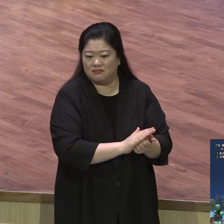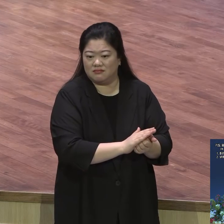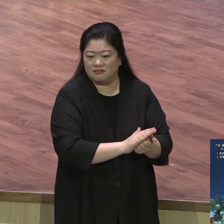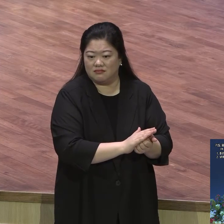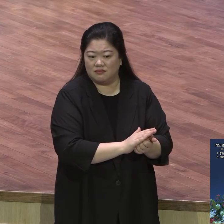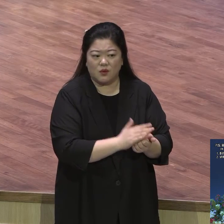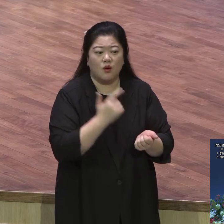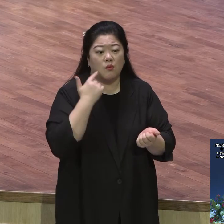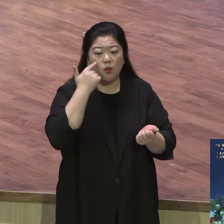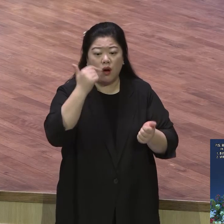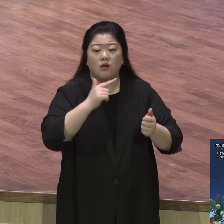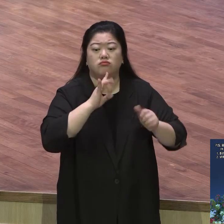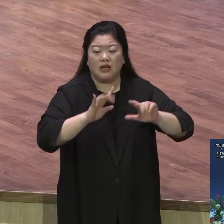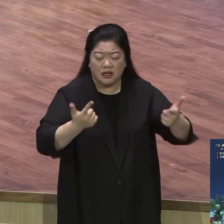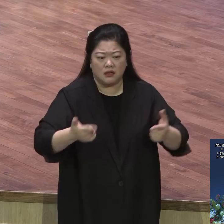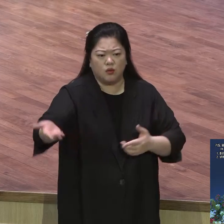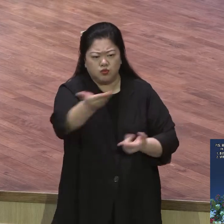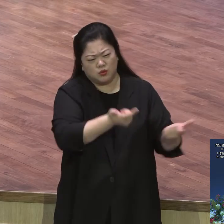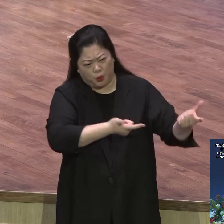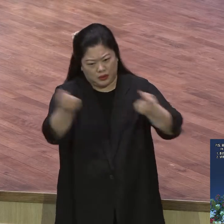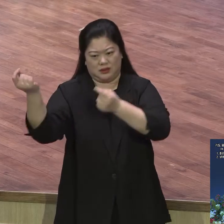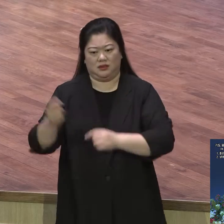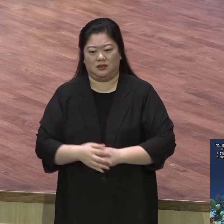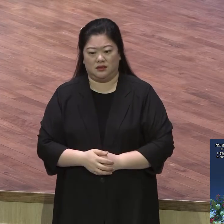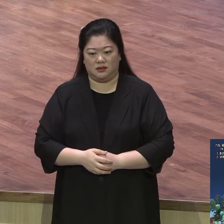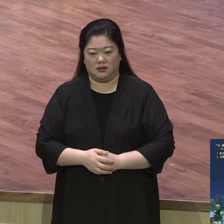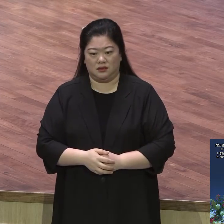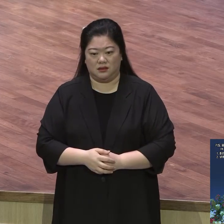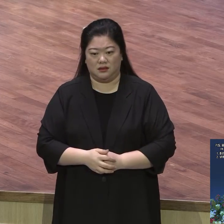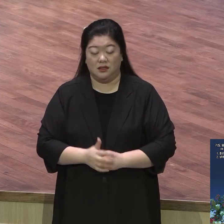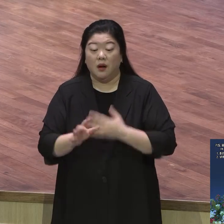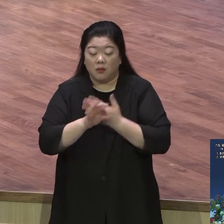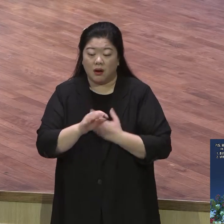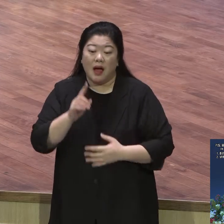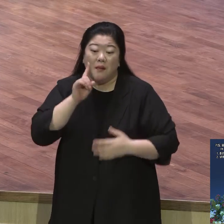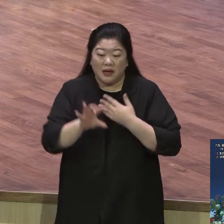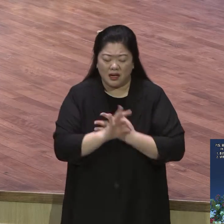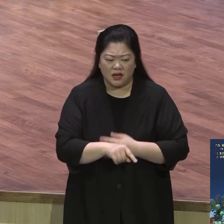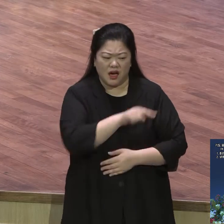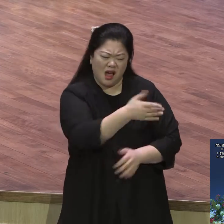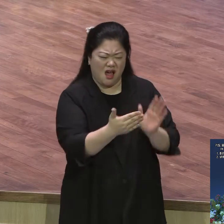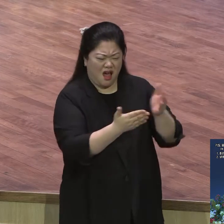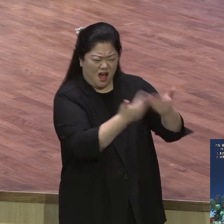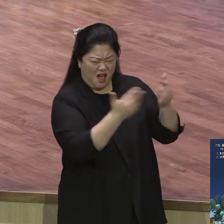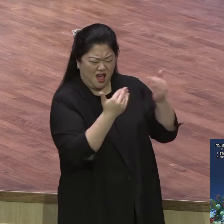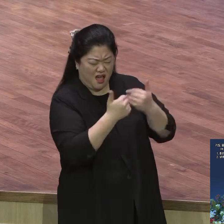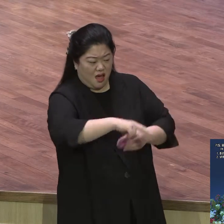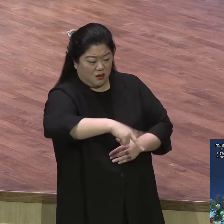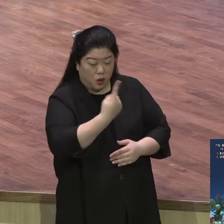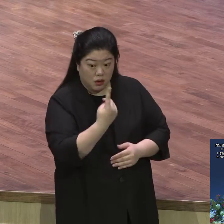힘을 상대가 깨닫게 해야죠 나중에 다 깨달아요 지자님의 말은 다 알기 때문에